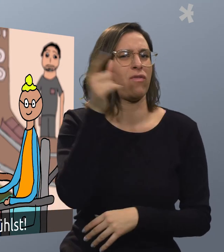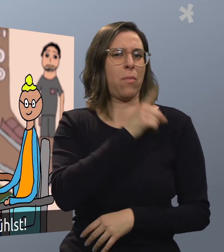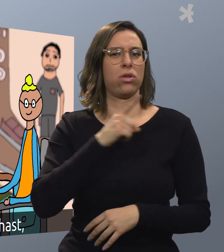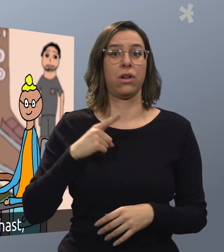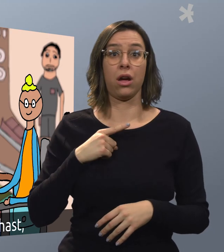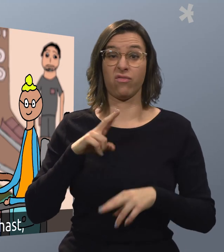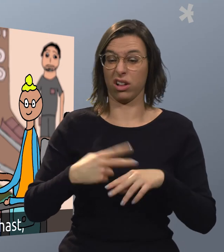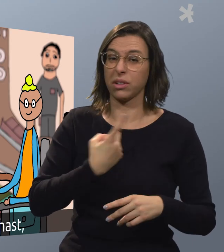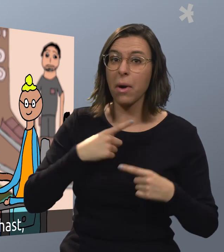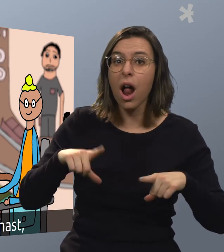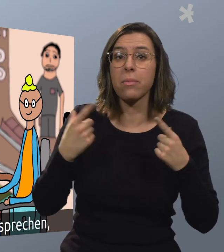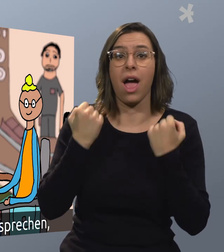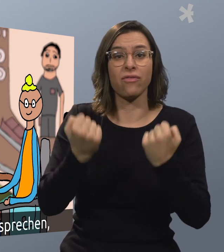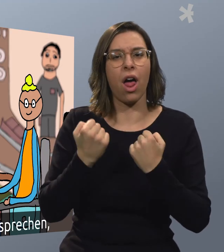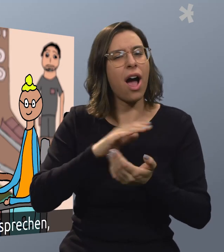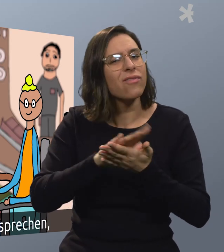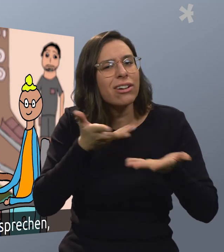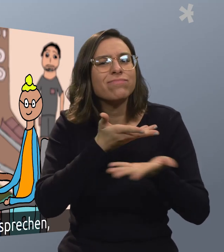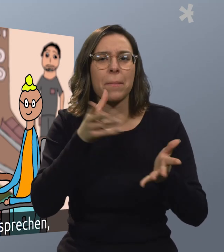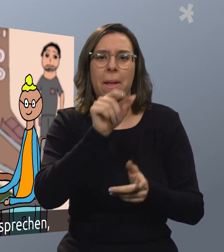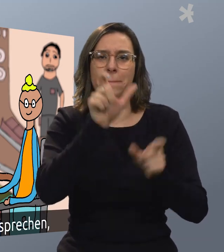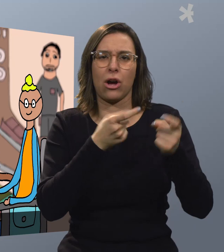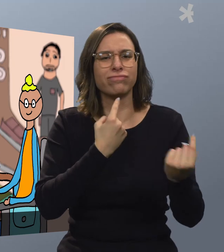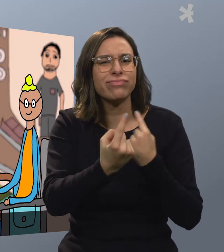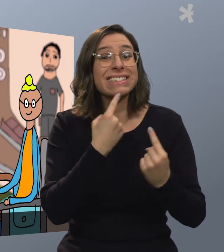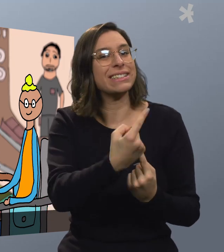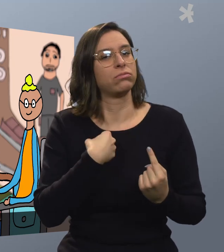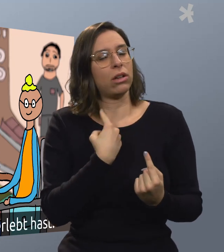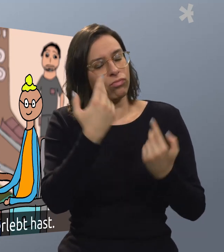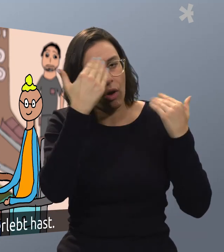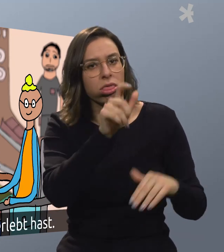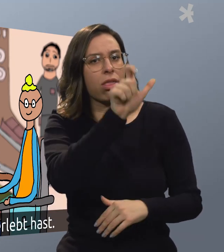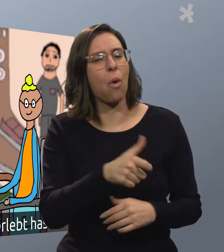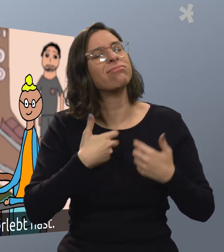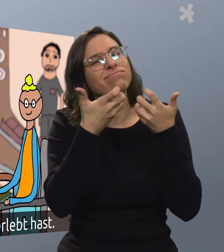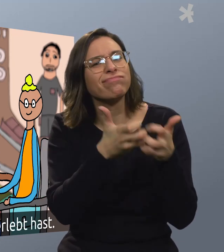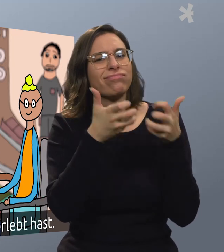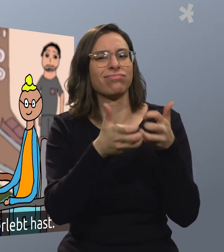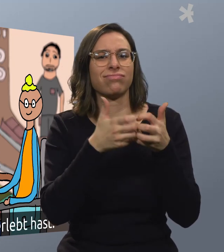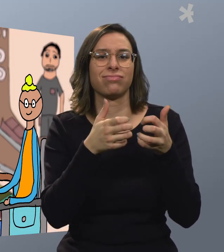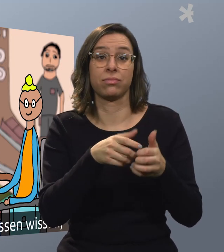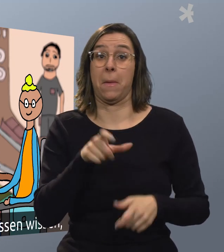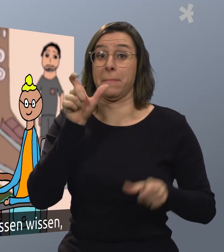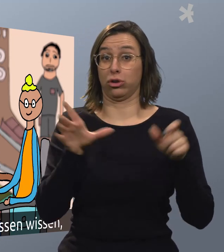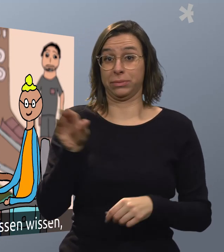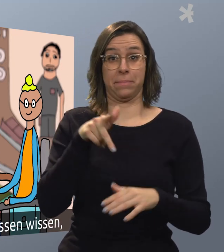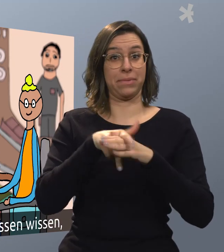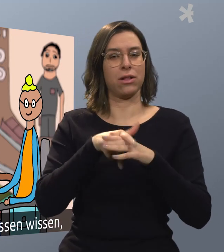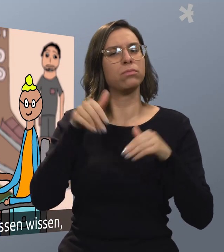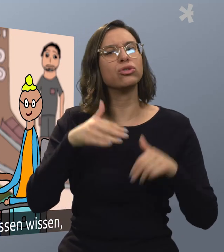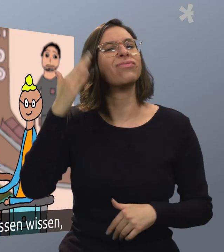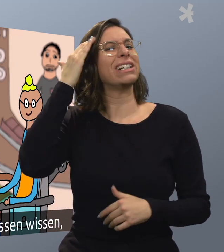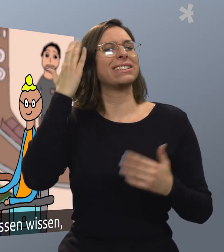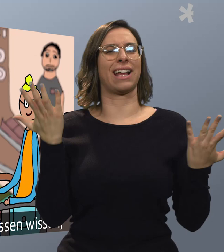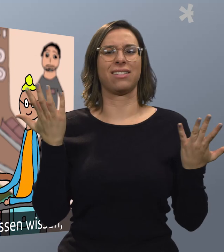fühlst. Wenn du Gewalt erlebt hast, solltest du mit einer Person sprechen, der du vertraust. Erzähl dieser Person, was du erlebt hast. Menschen mit